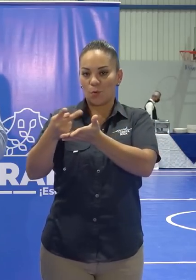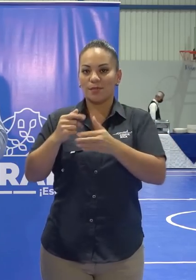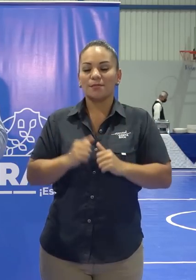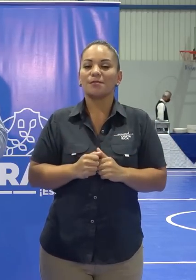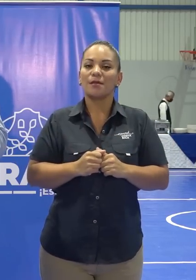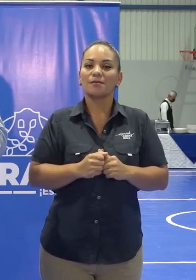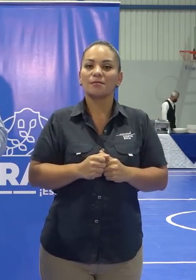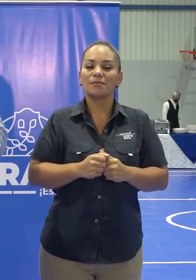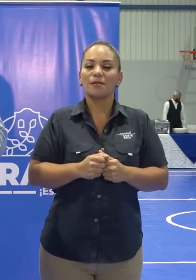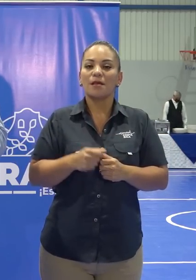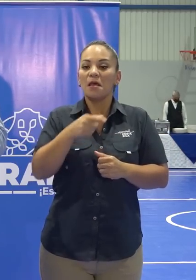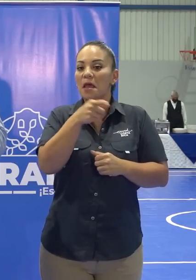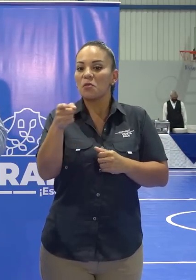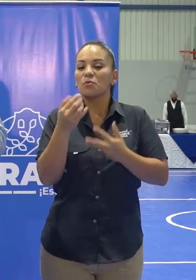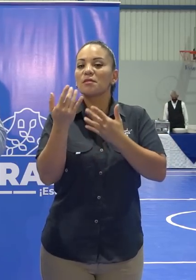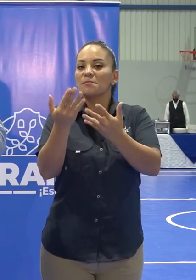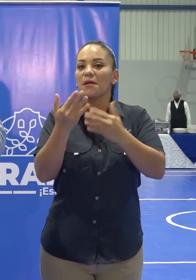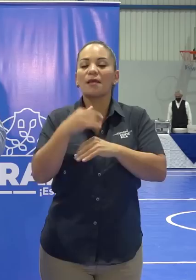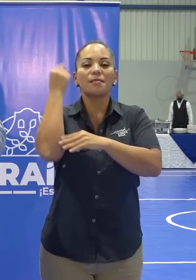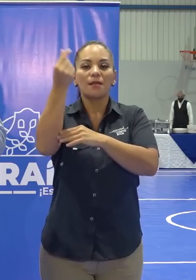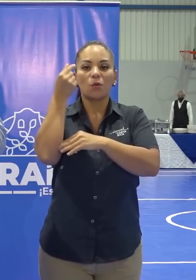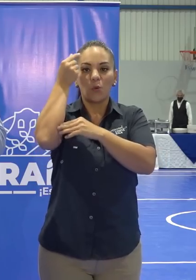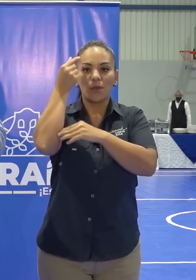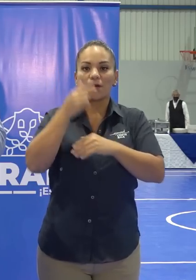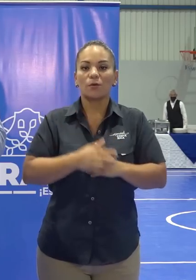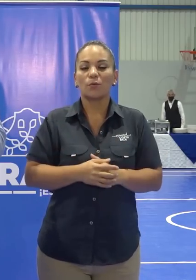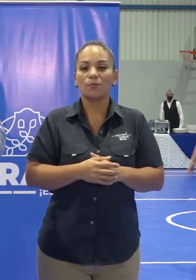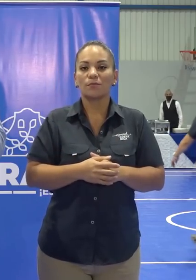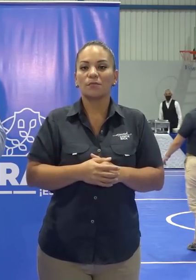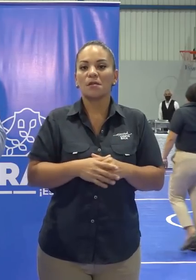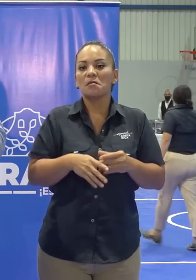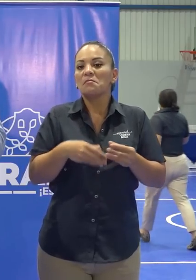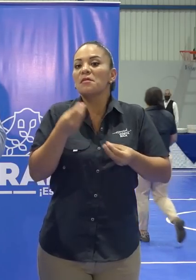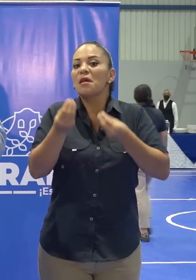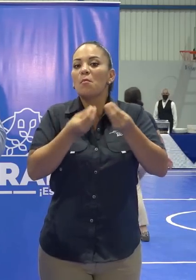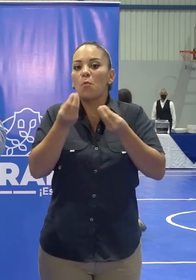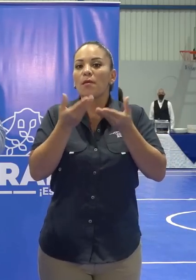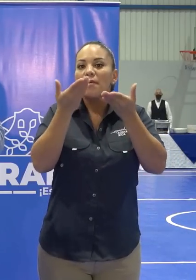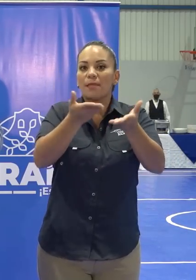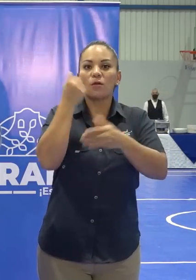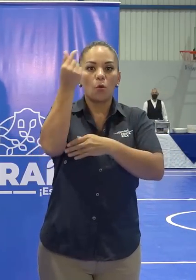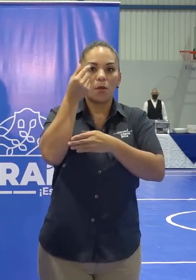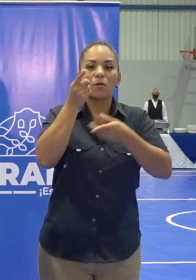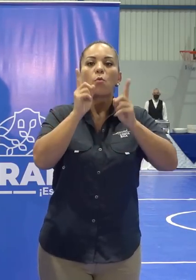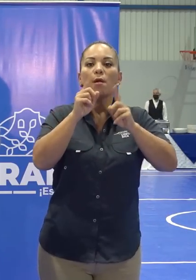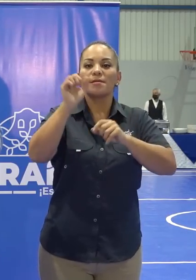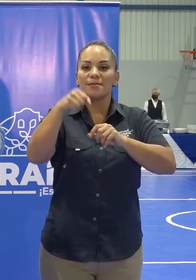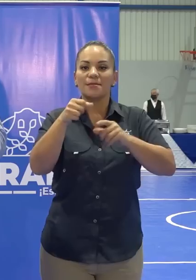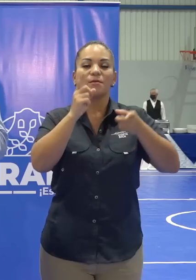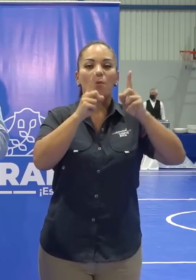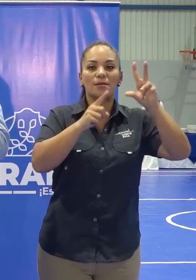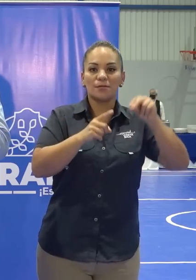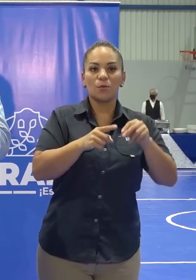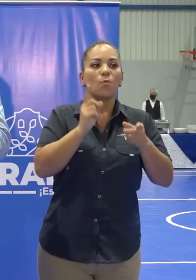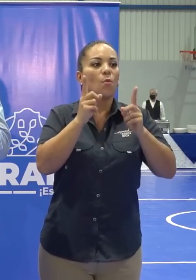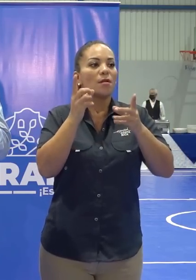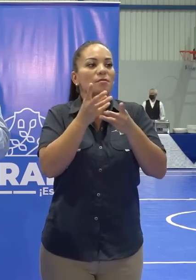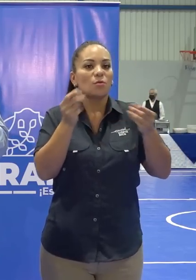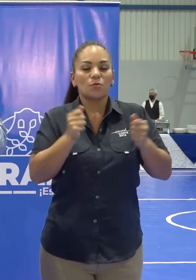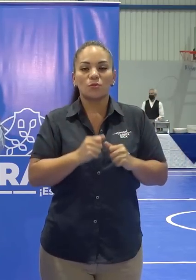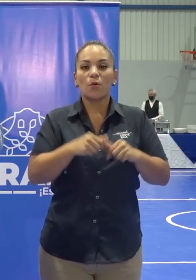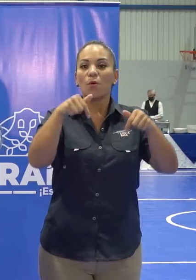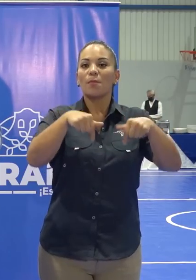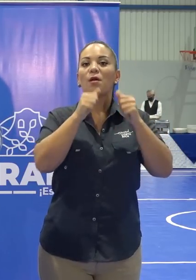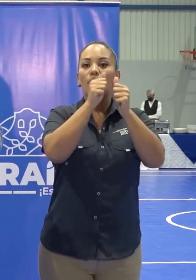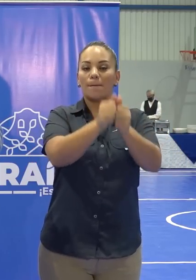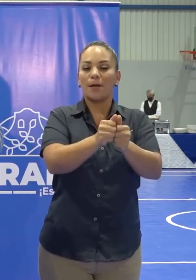esperan ellos de gobiernos del gobierno, qué puede dar el gobierno y qué no, cuáles son las cosas que hay que arreglar. Hoy me